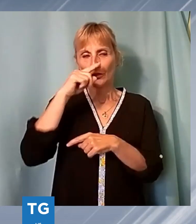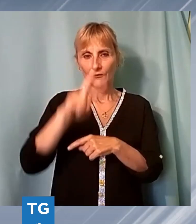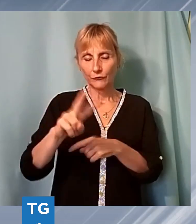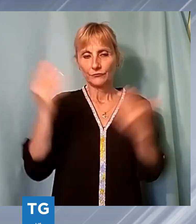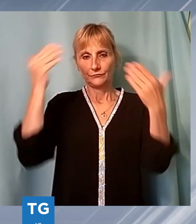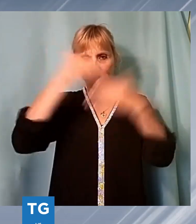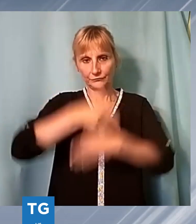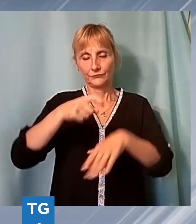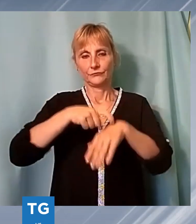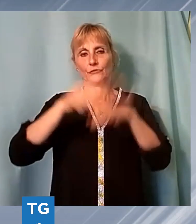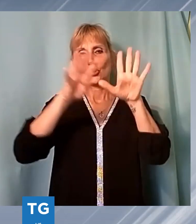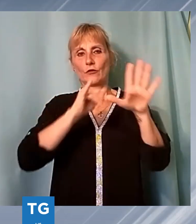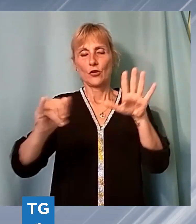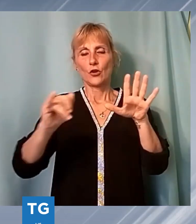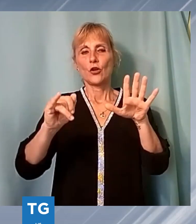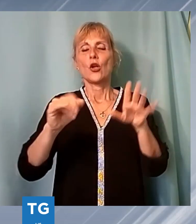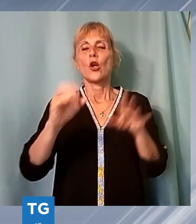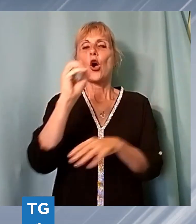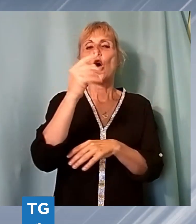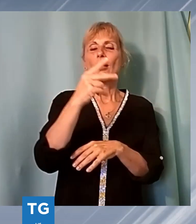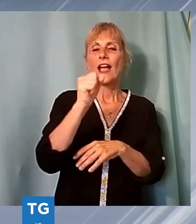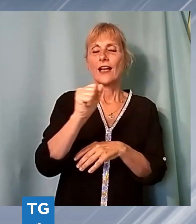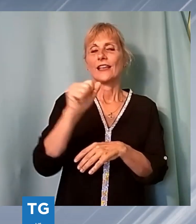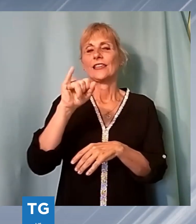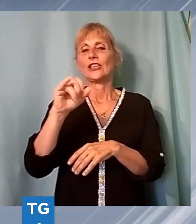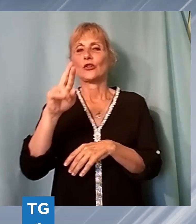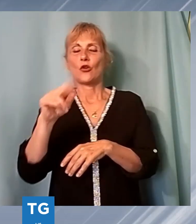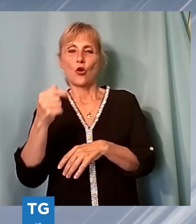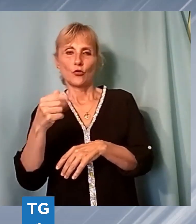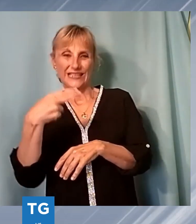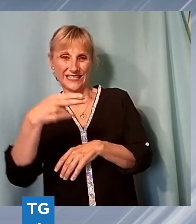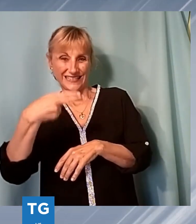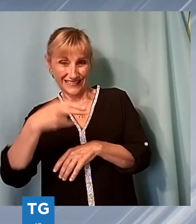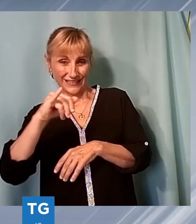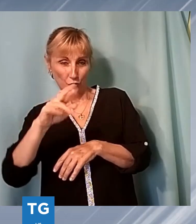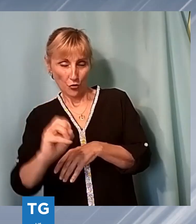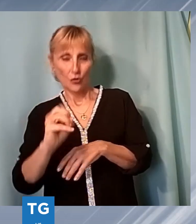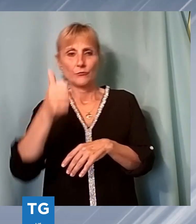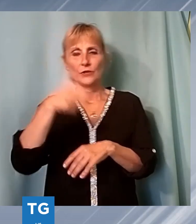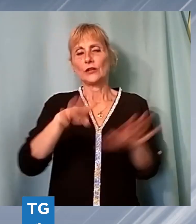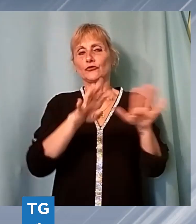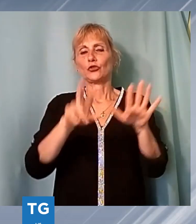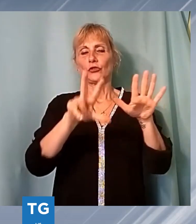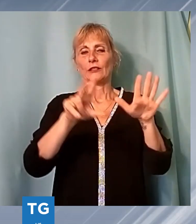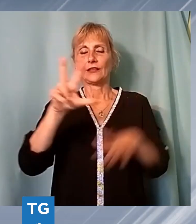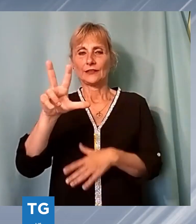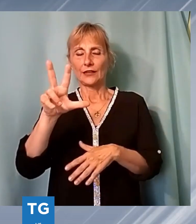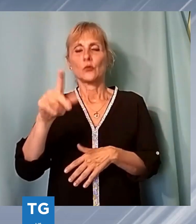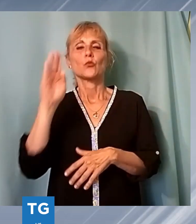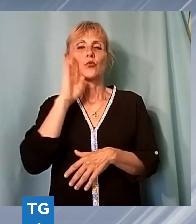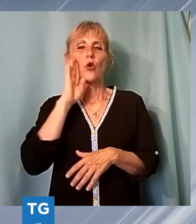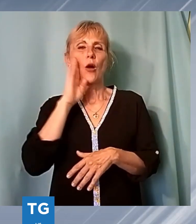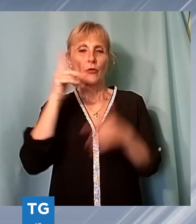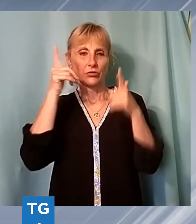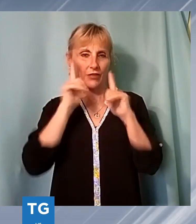Local Hero, film del 1983. Un petroliere texano, appassionato di astrologia, mette gli occhi su un tratto di